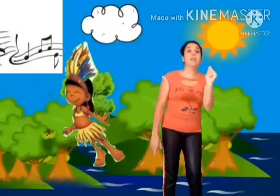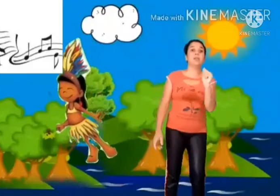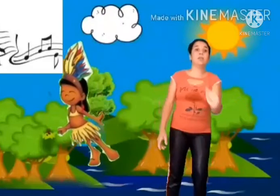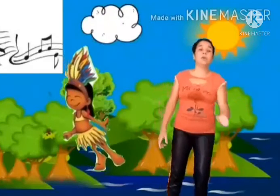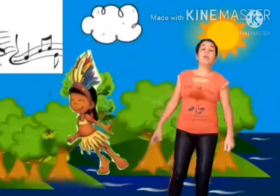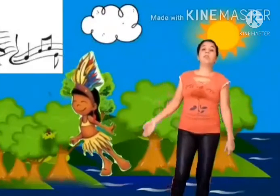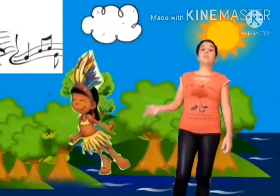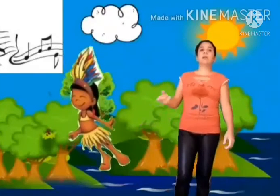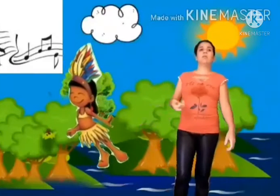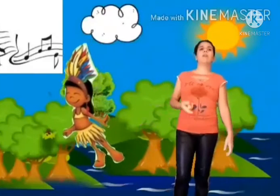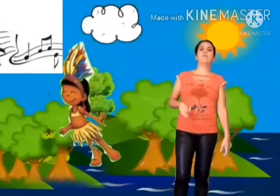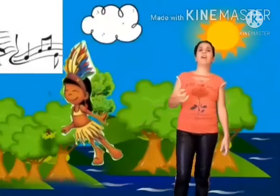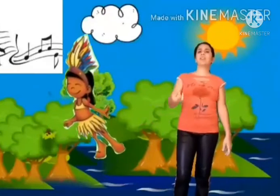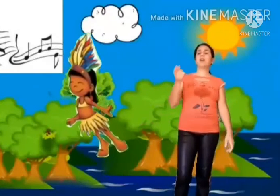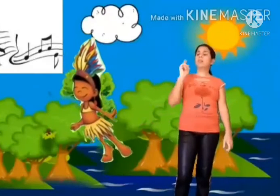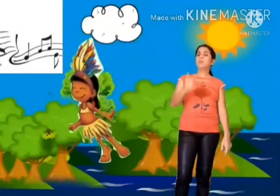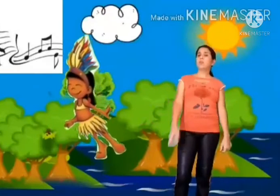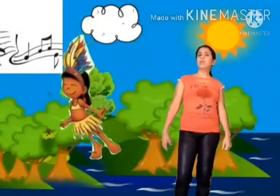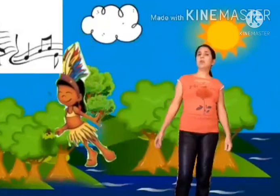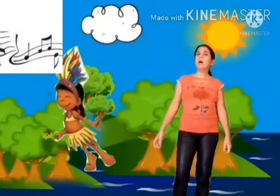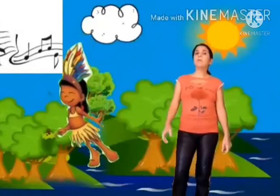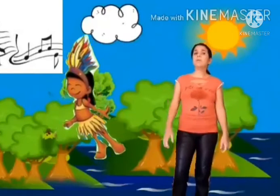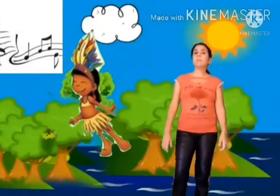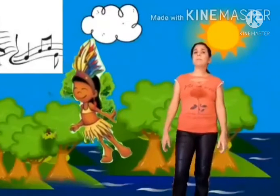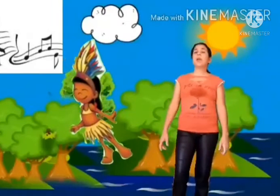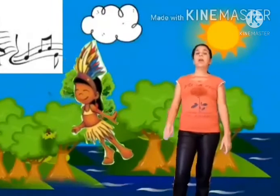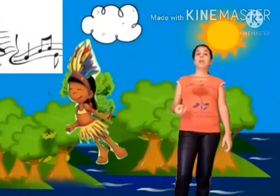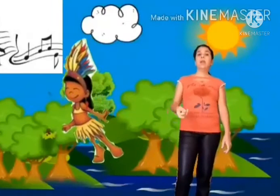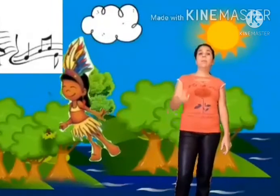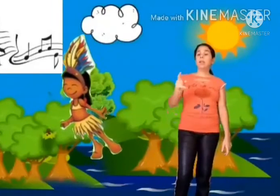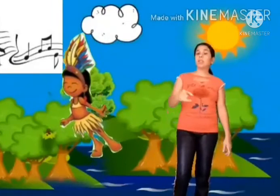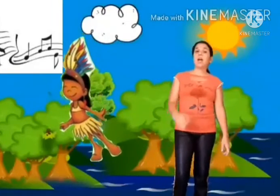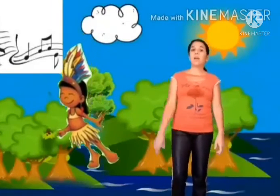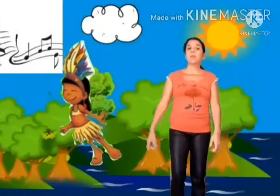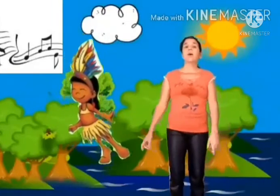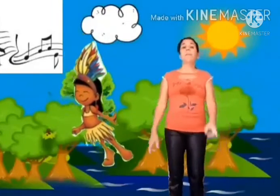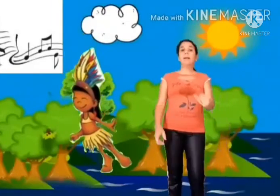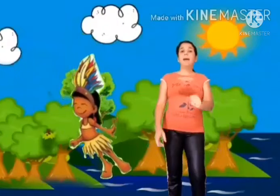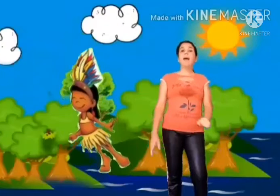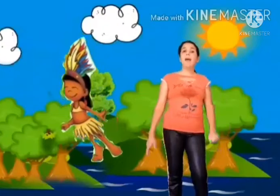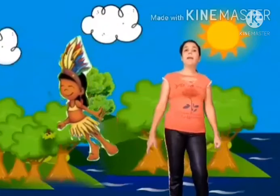isso despertou a inveja dos seus irmãos, que planejaram matar ela.